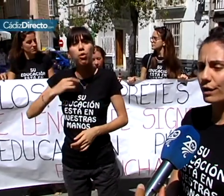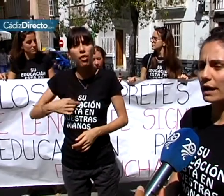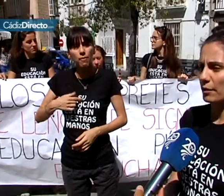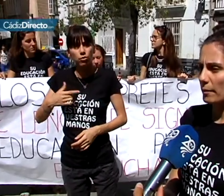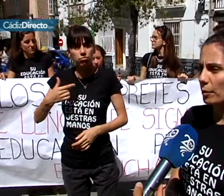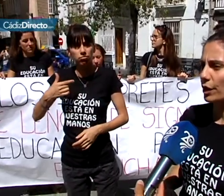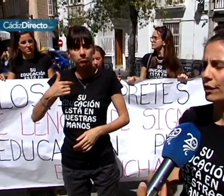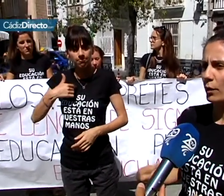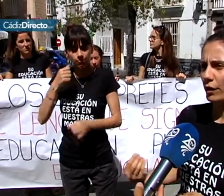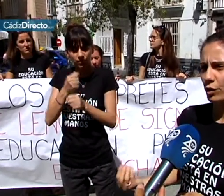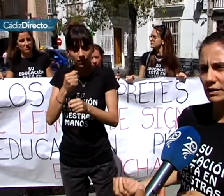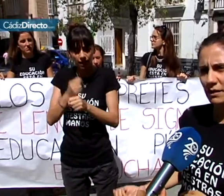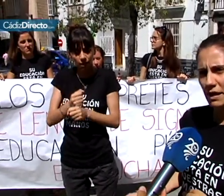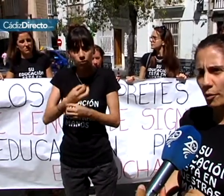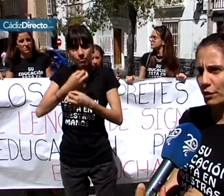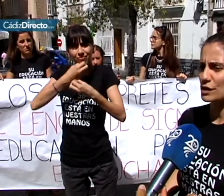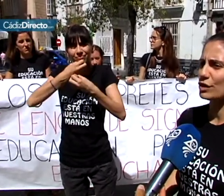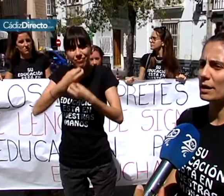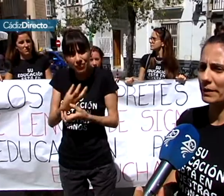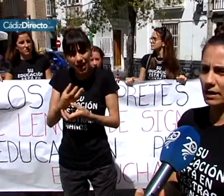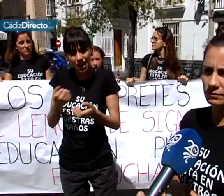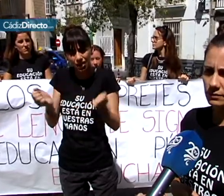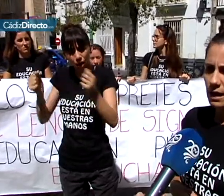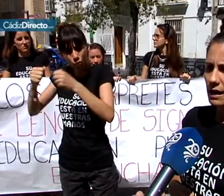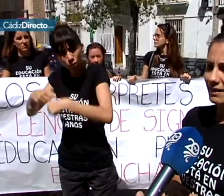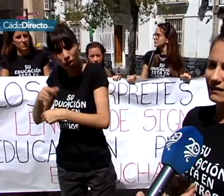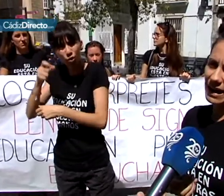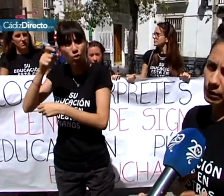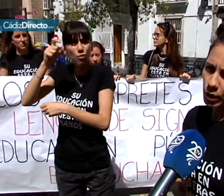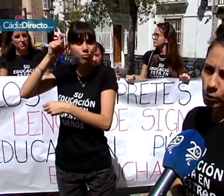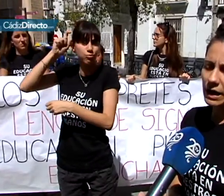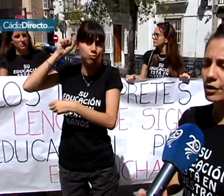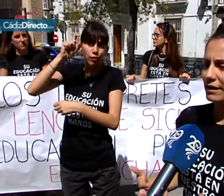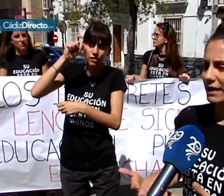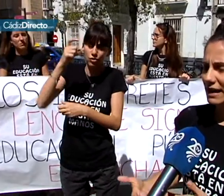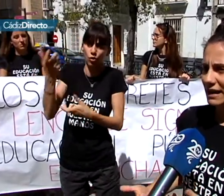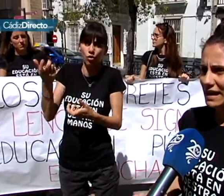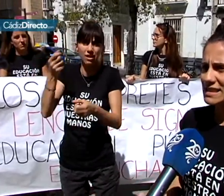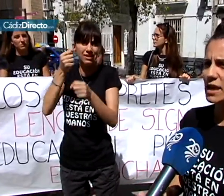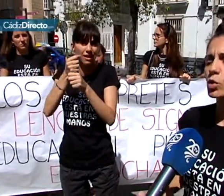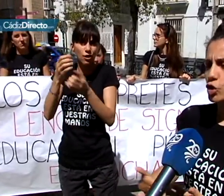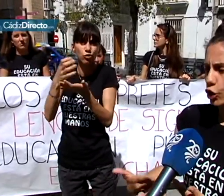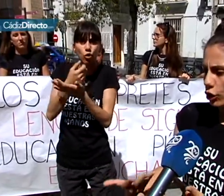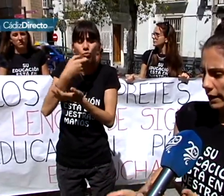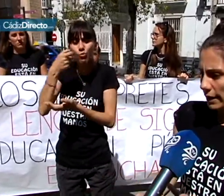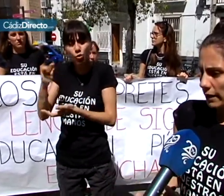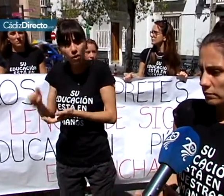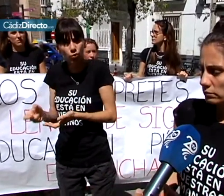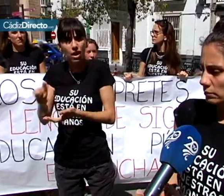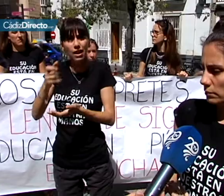condiciones, que podamos ponernos de acuerdo con determinados profesores para trabajar el vocabulario, trabajar las clases, incluso